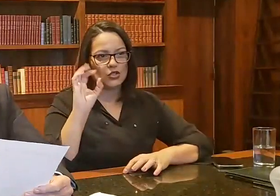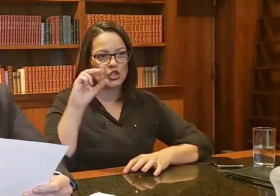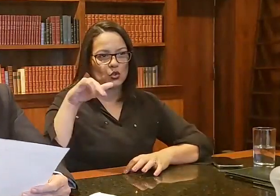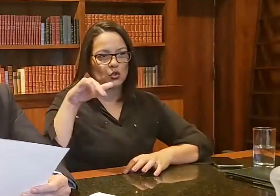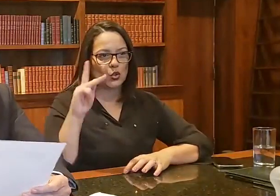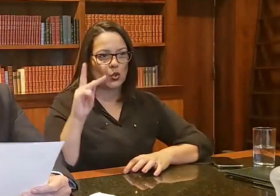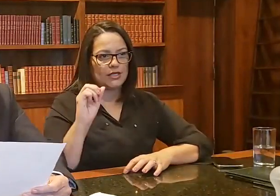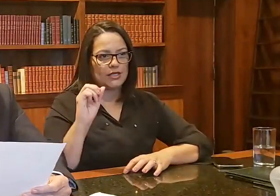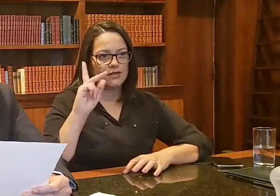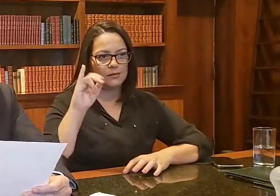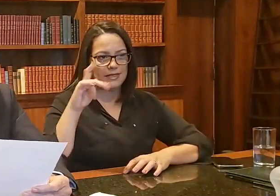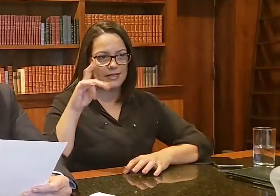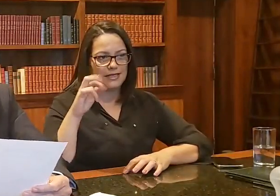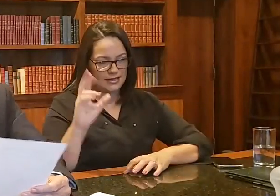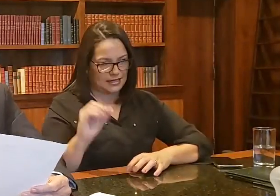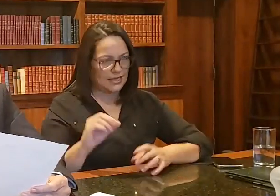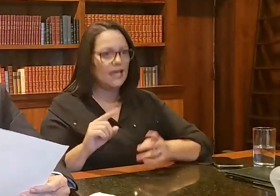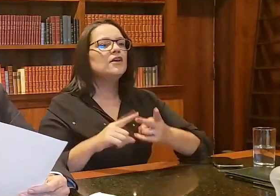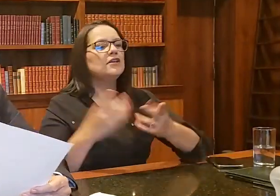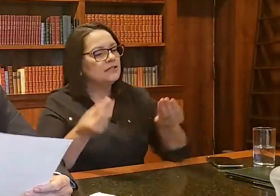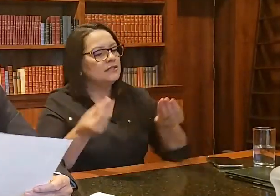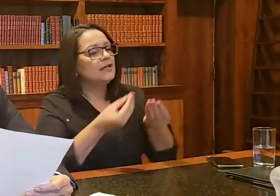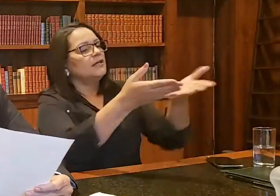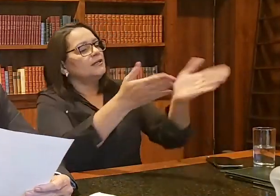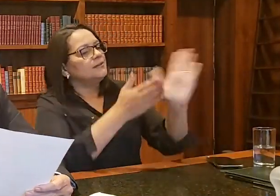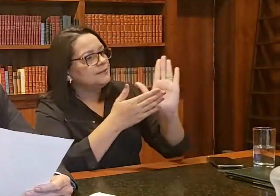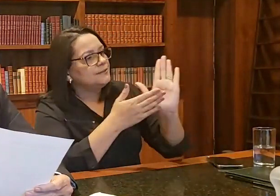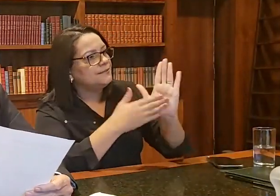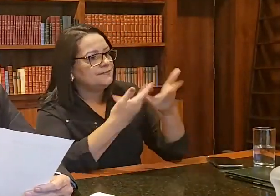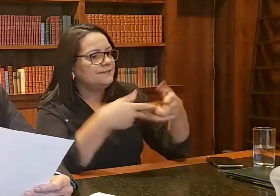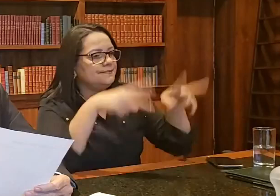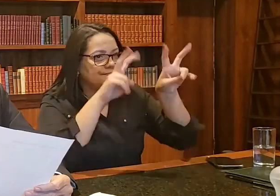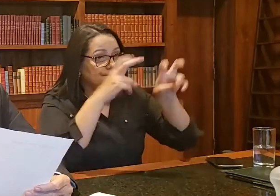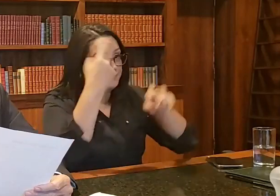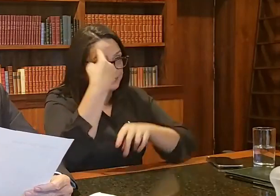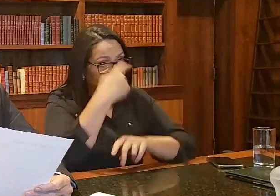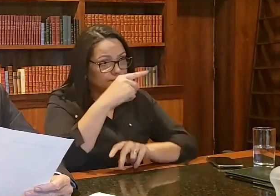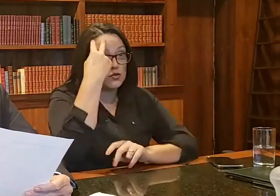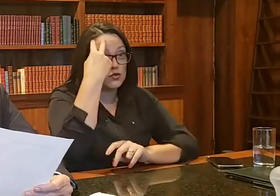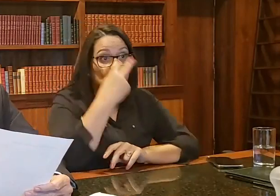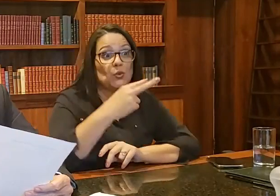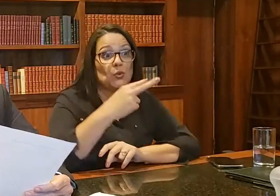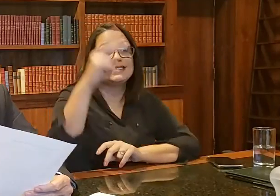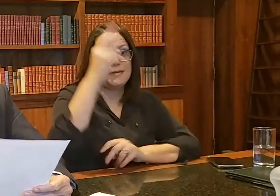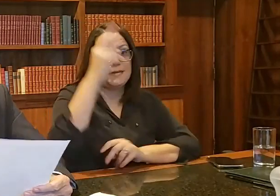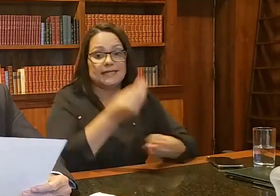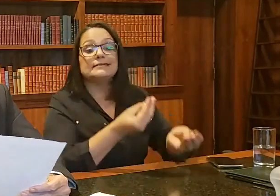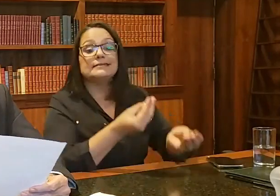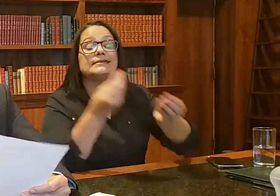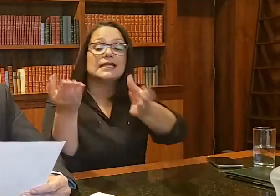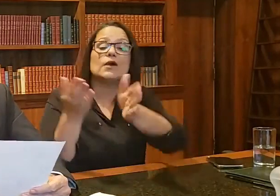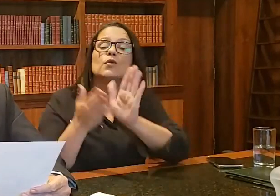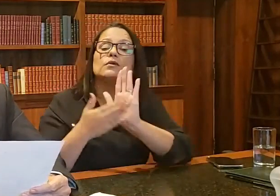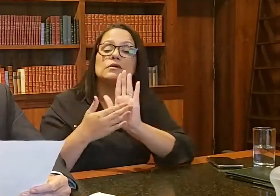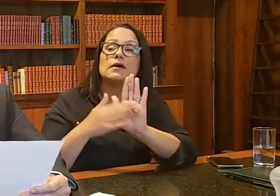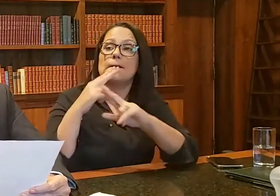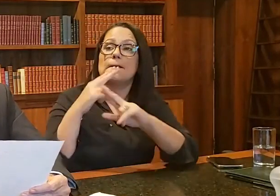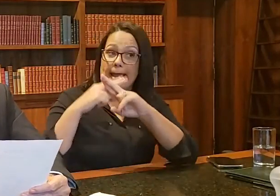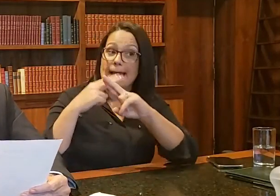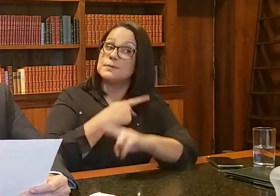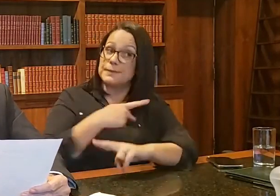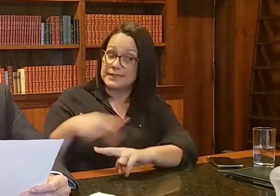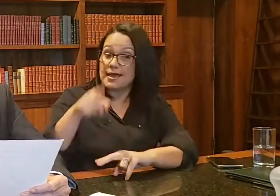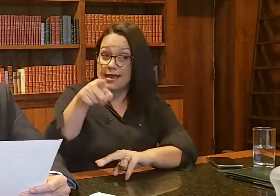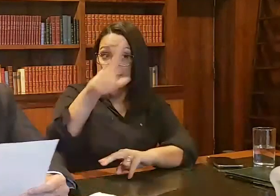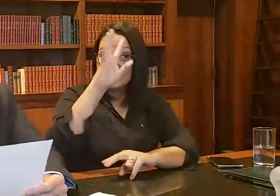Gerais. Nós levamos esse pleito aqui há duas semanas para o predo da Caixa e ele tomou uma decisão